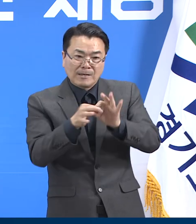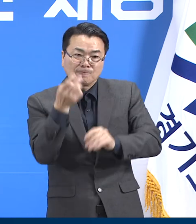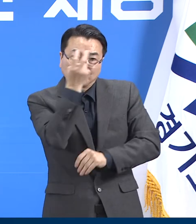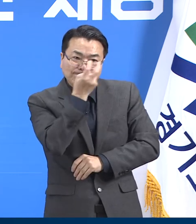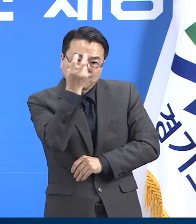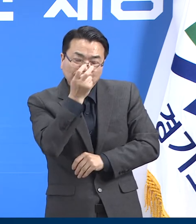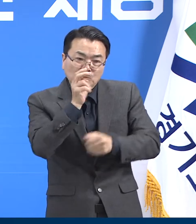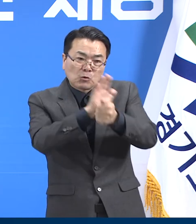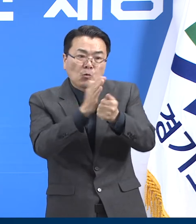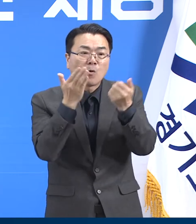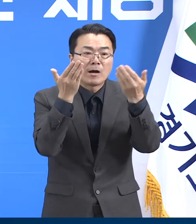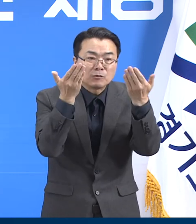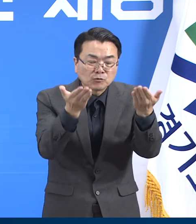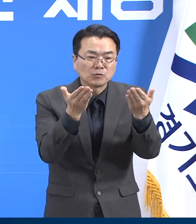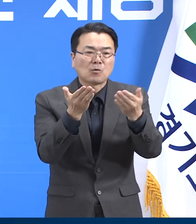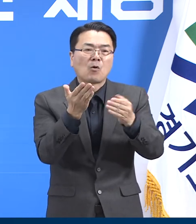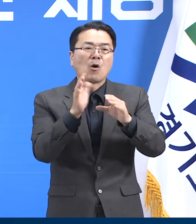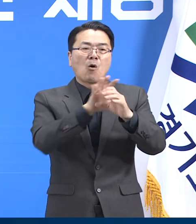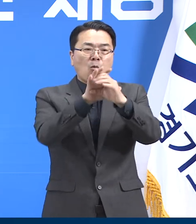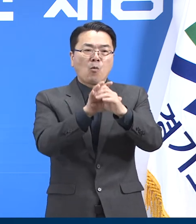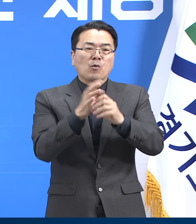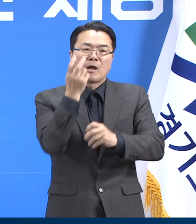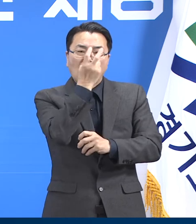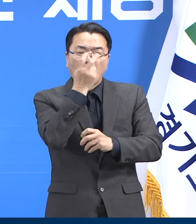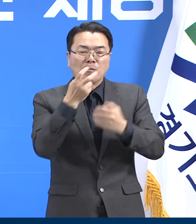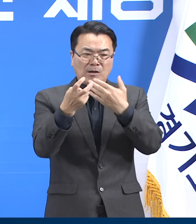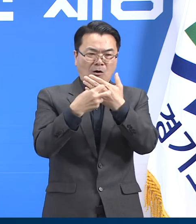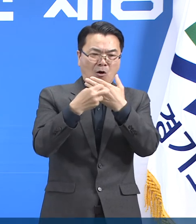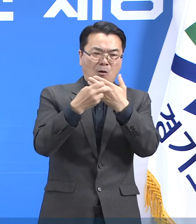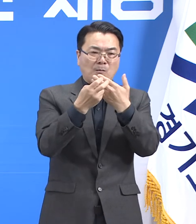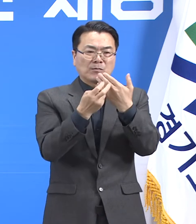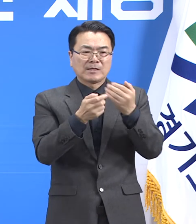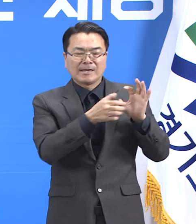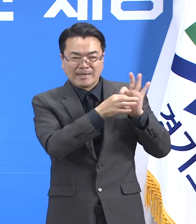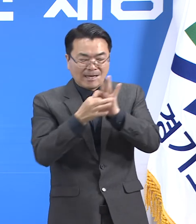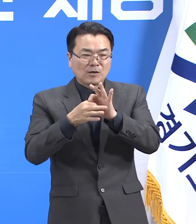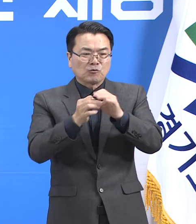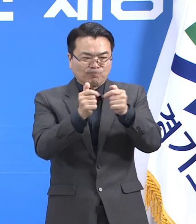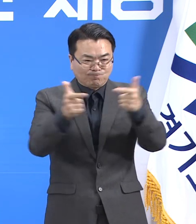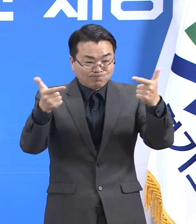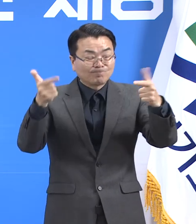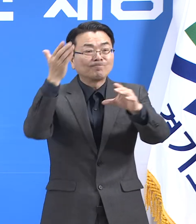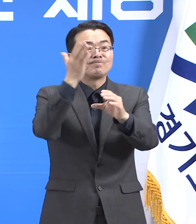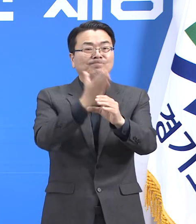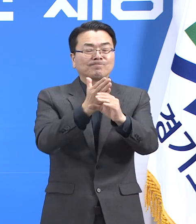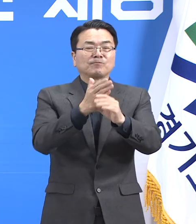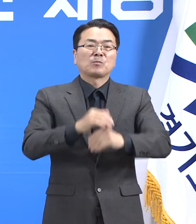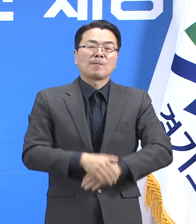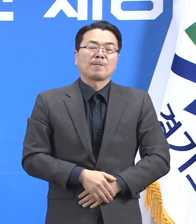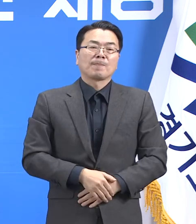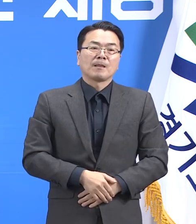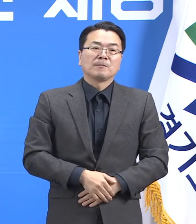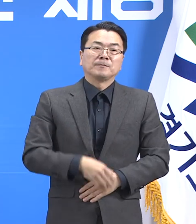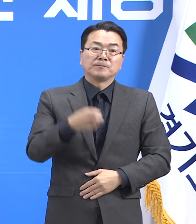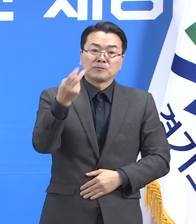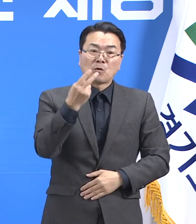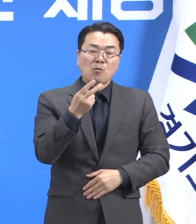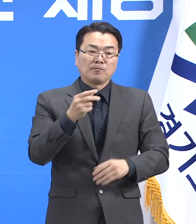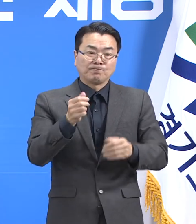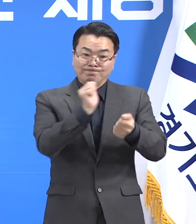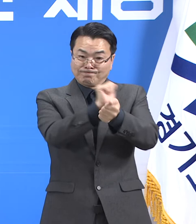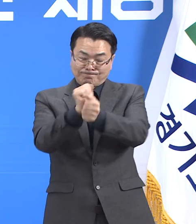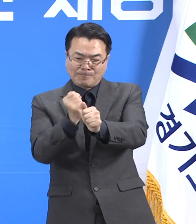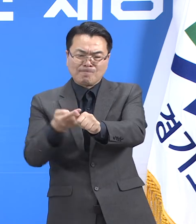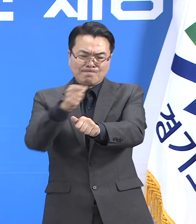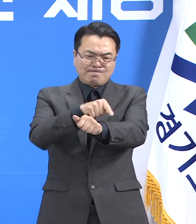코로나19 진단검사 역량을 유지할 예정입니다. 또한 시군역학조사 지원을 강화하고 역학조사관을